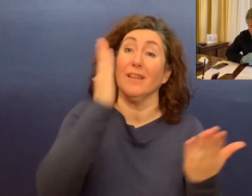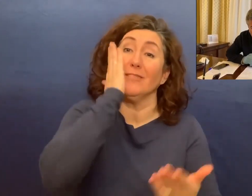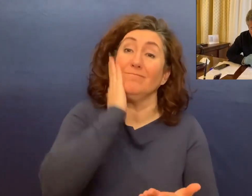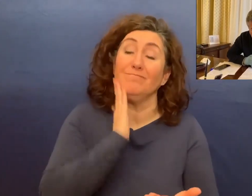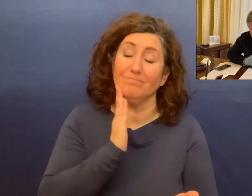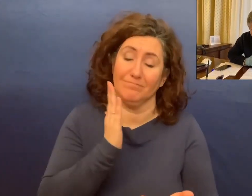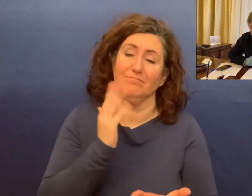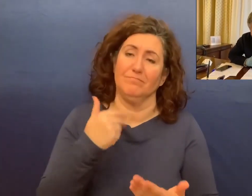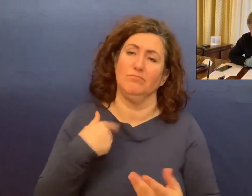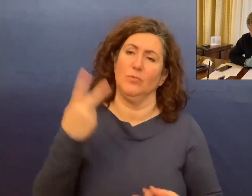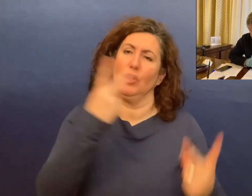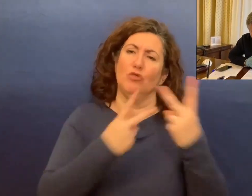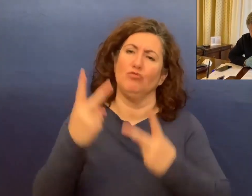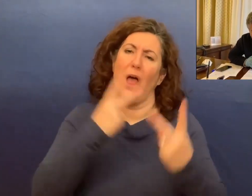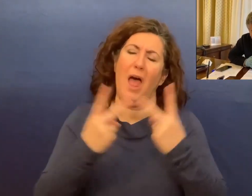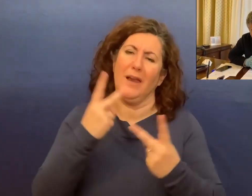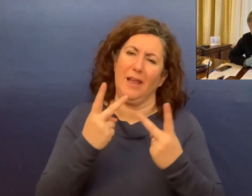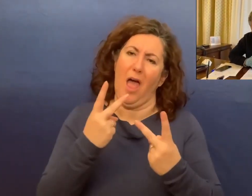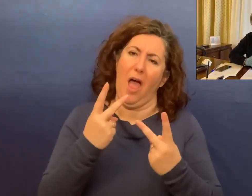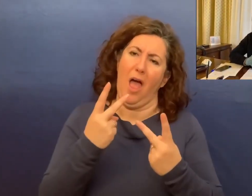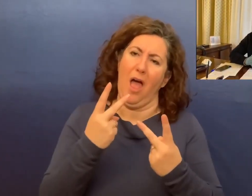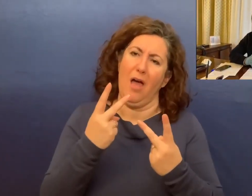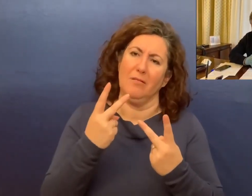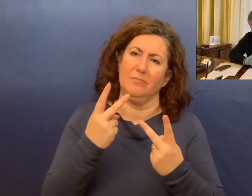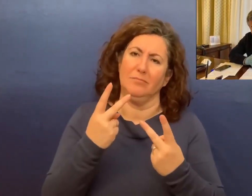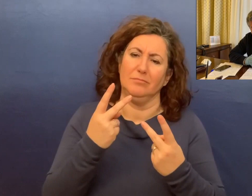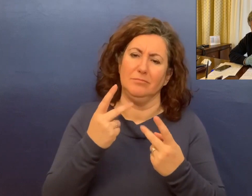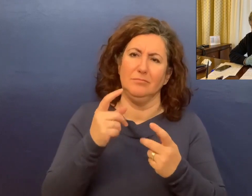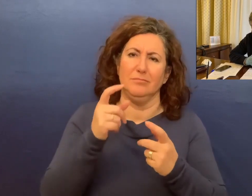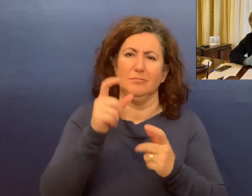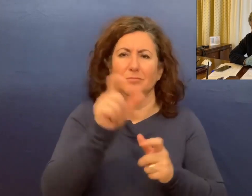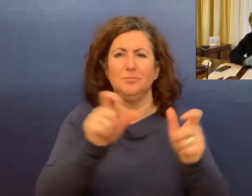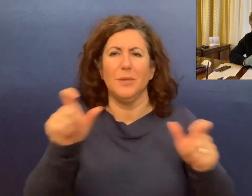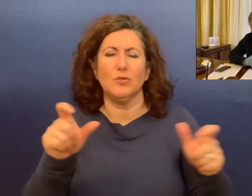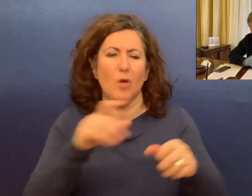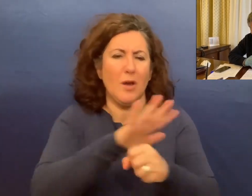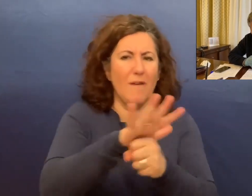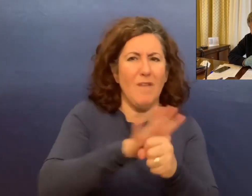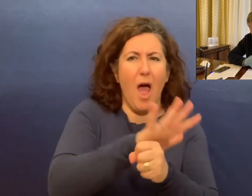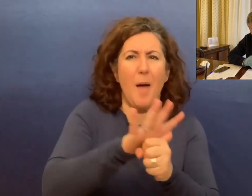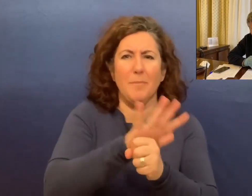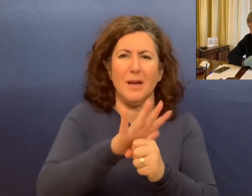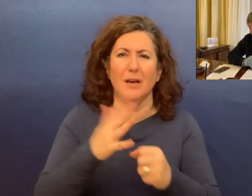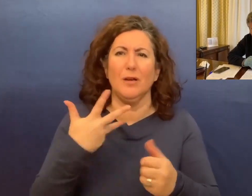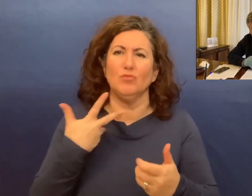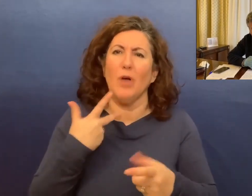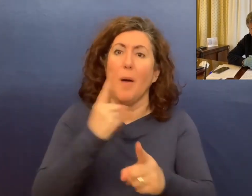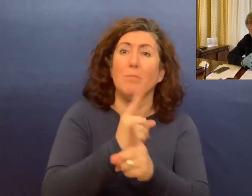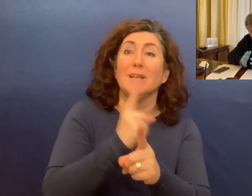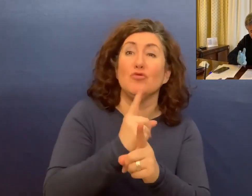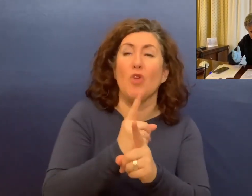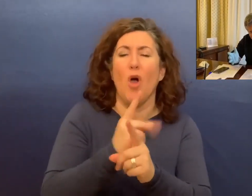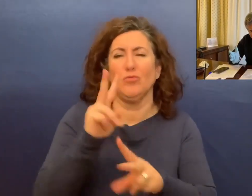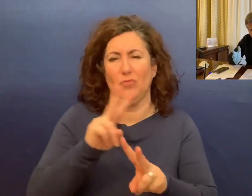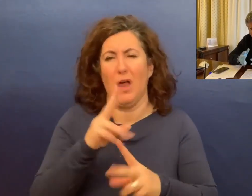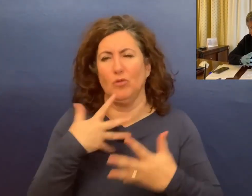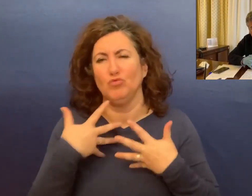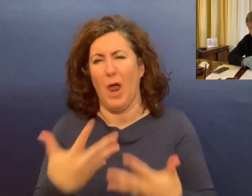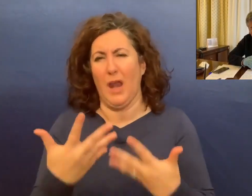cerchiamo di manifestare genosità nei confronti delle famiglie che oggi stanno avendo maggior bisogno